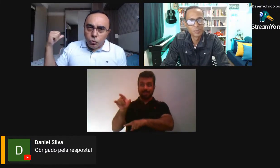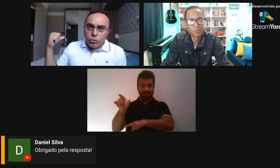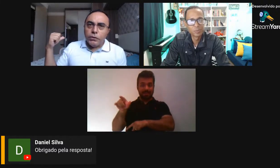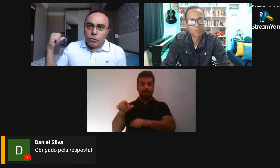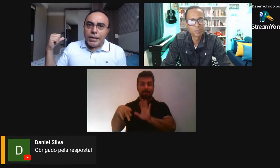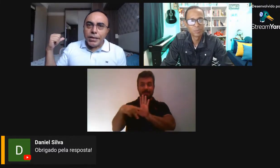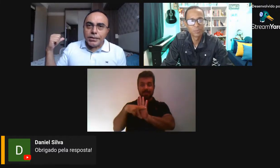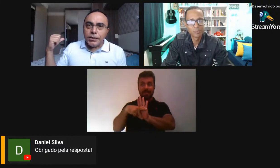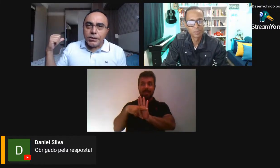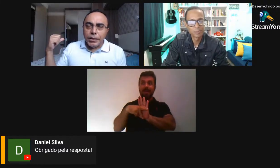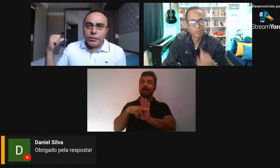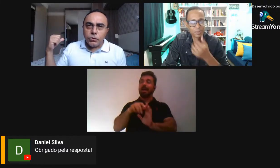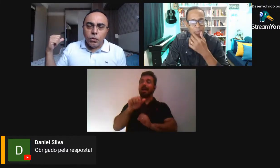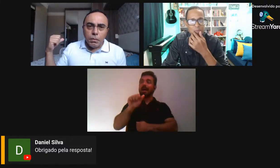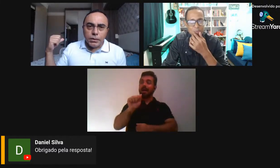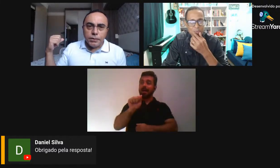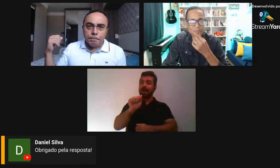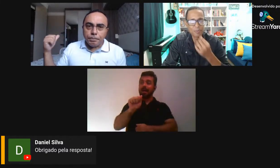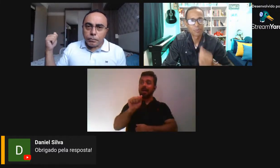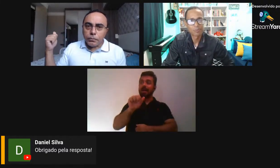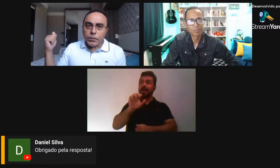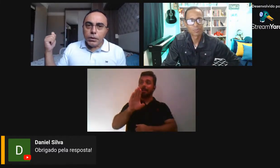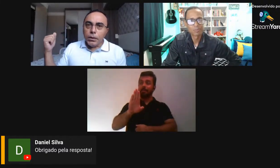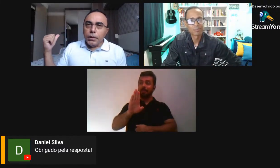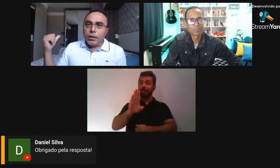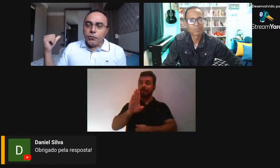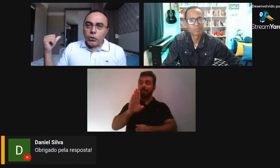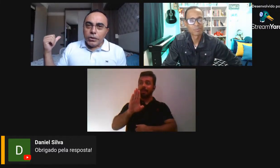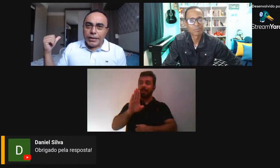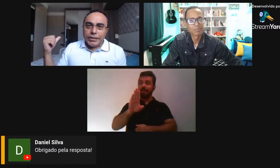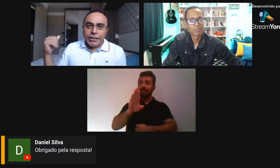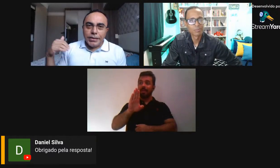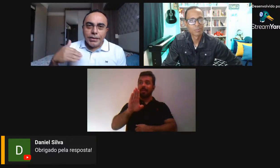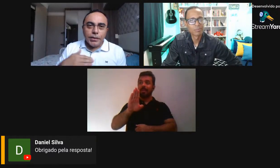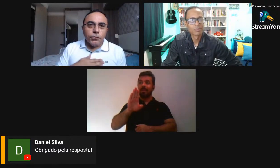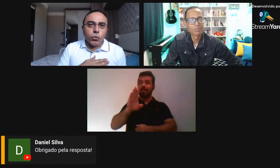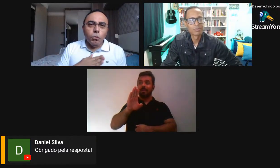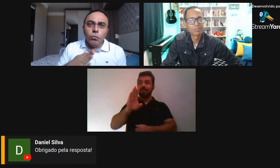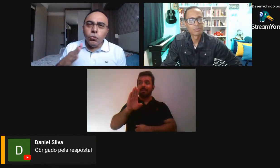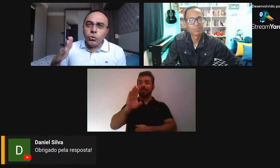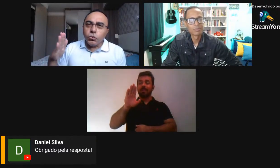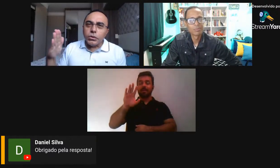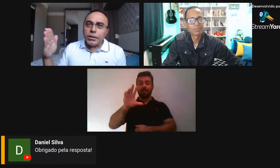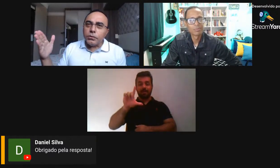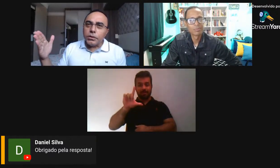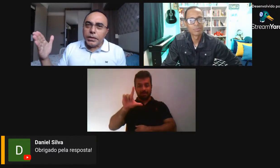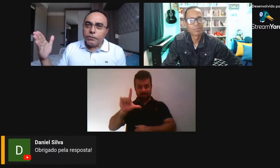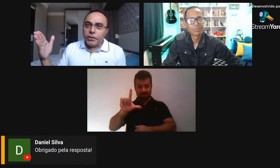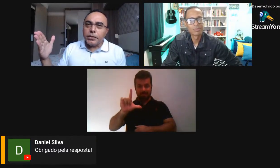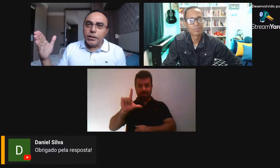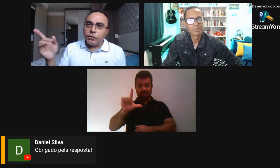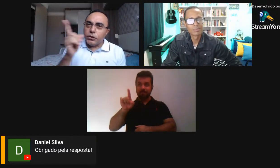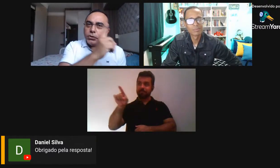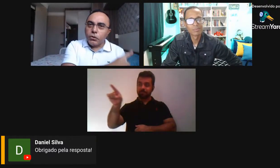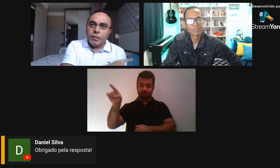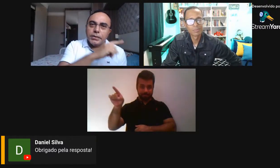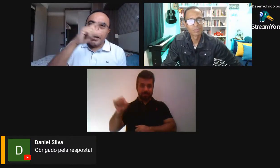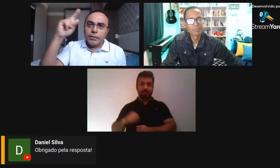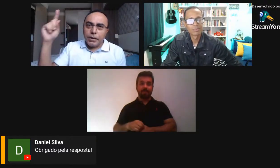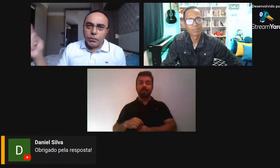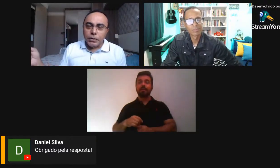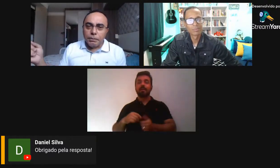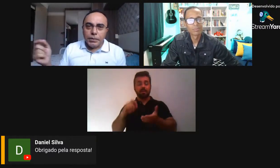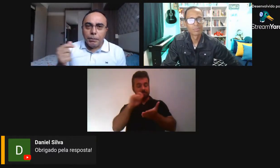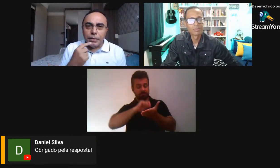o livro mais recente dele, de romance, e ele falou lá que ele ficou muitos anos escrevendo esse livro, ele já tinha